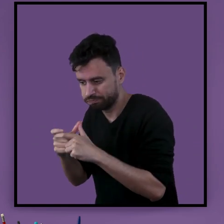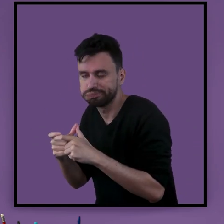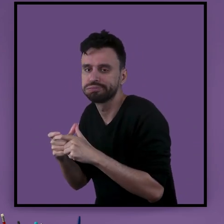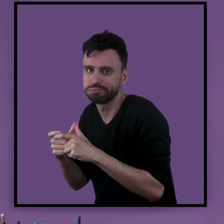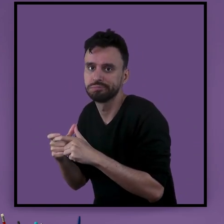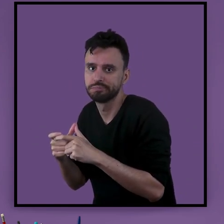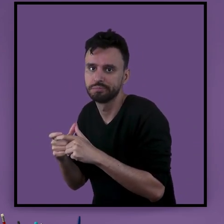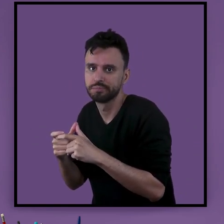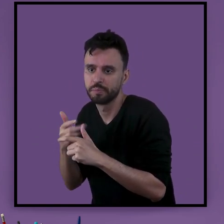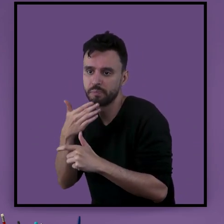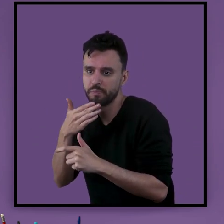mais restrito.